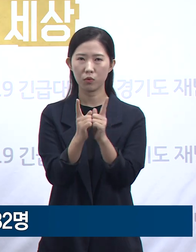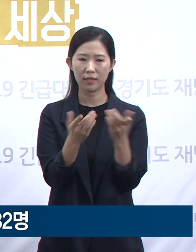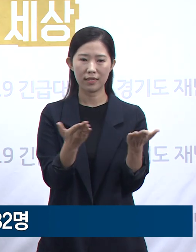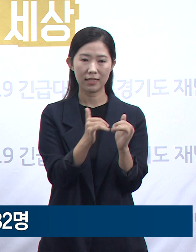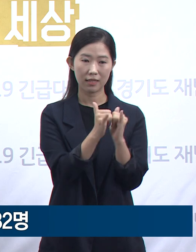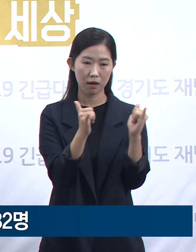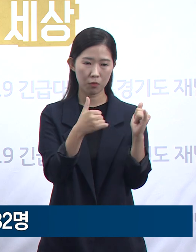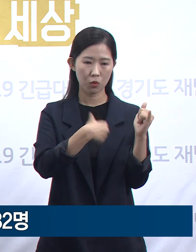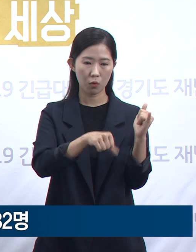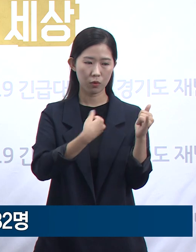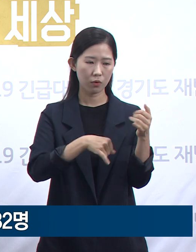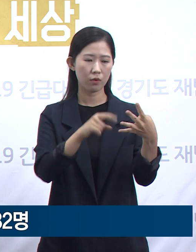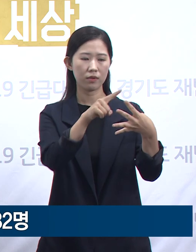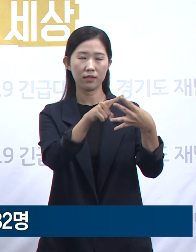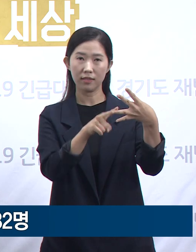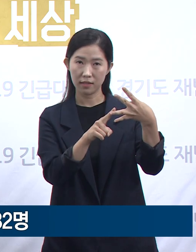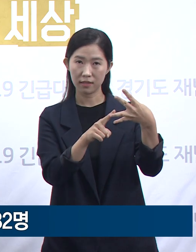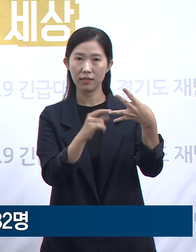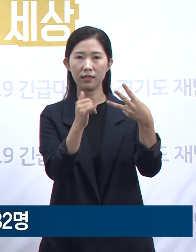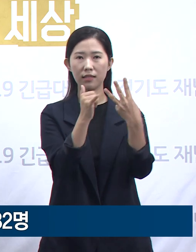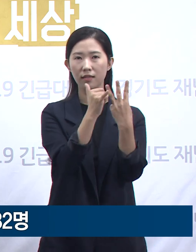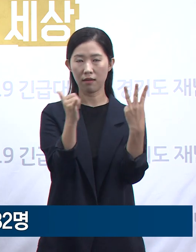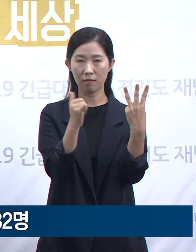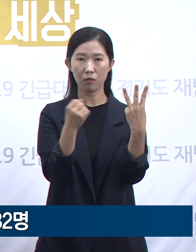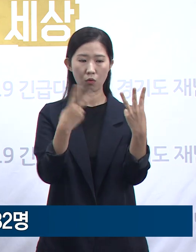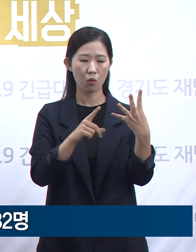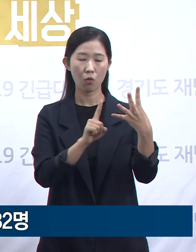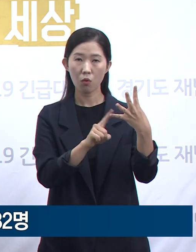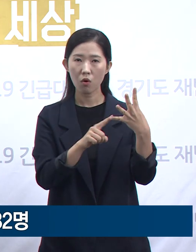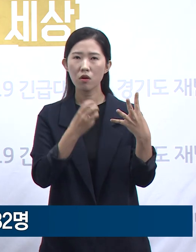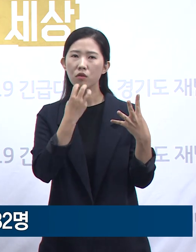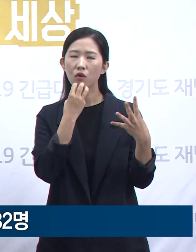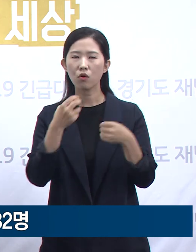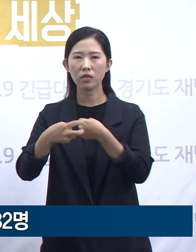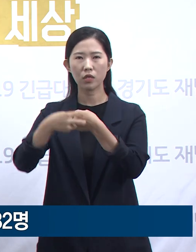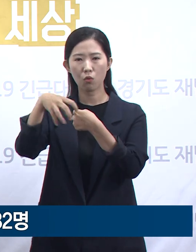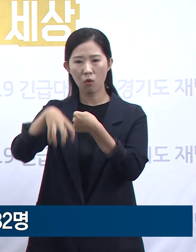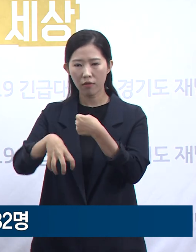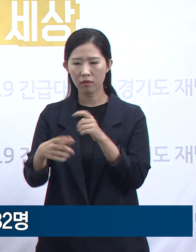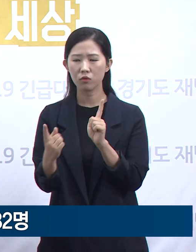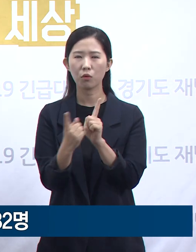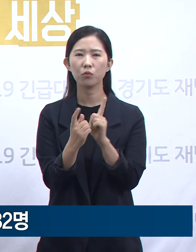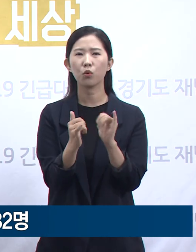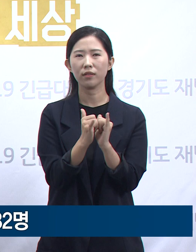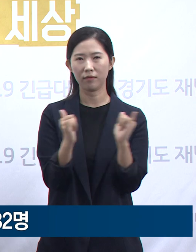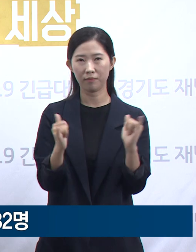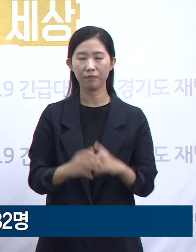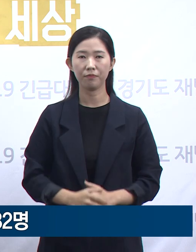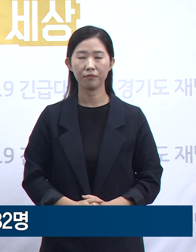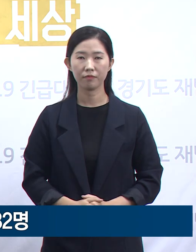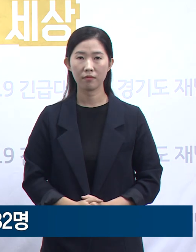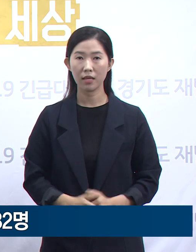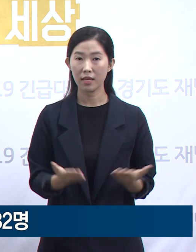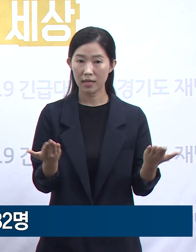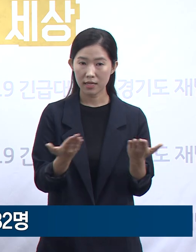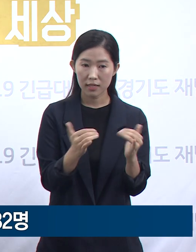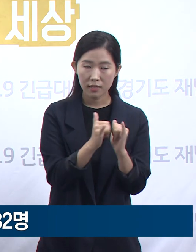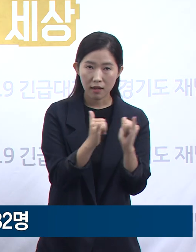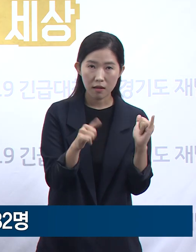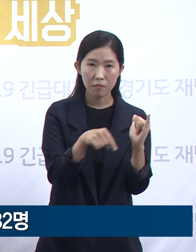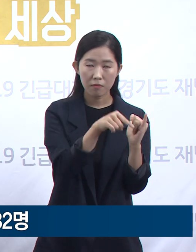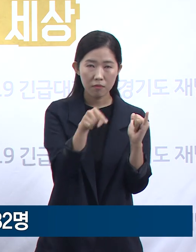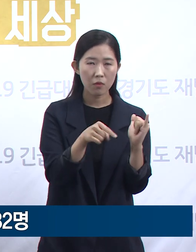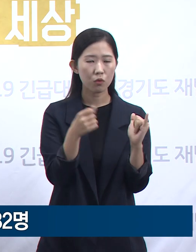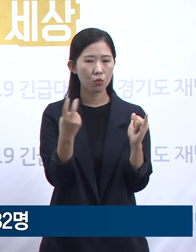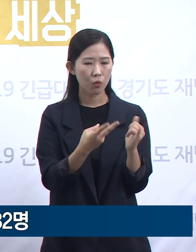그리고 서울 유연 확진자와 접촉자로 분류된 1명입니다. 추가 확진자들의 근무지 및 이동 동선상의